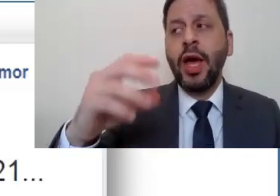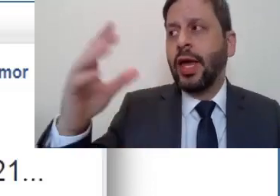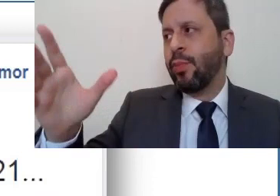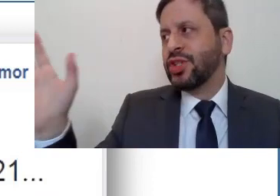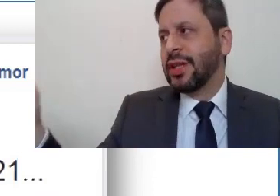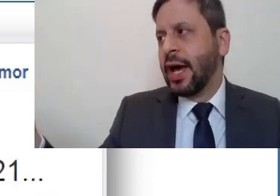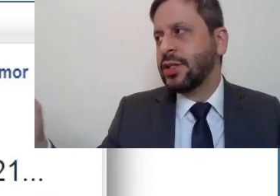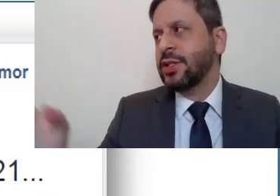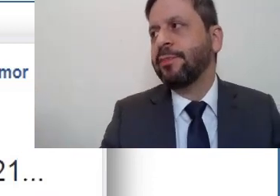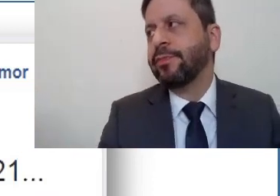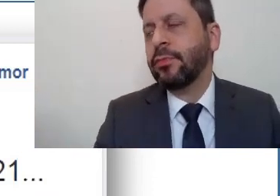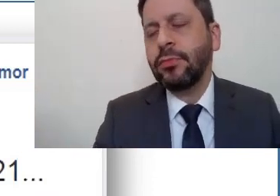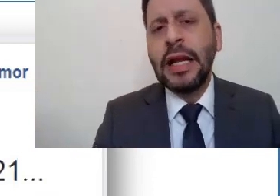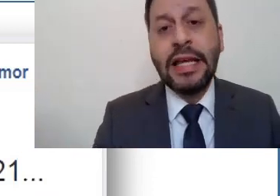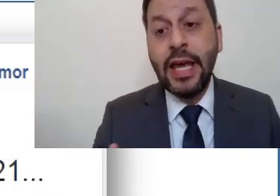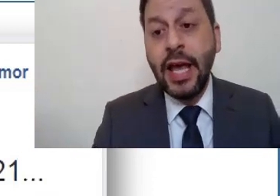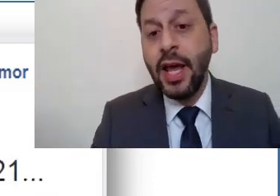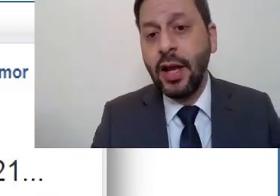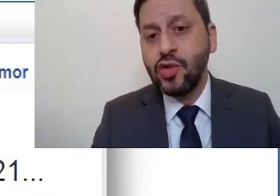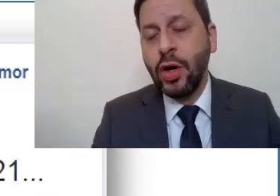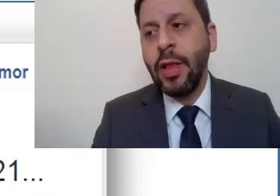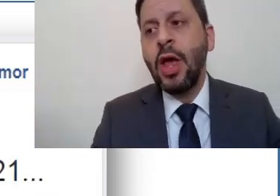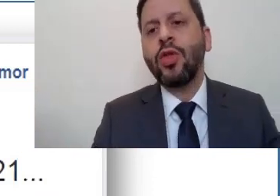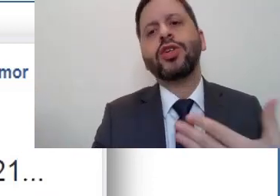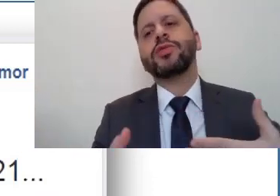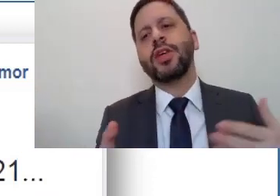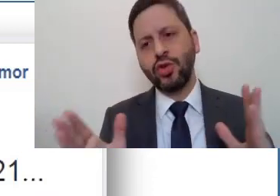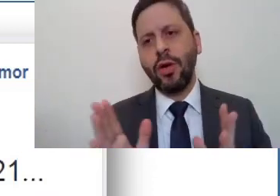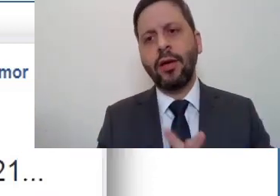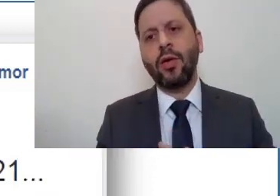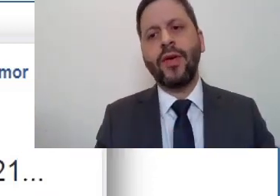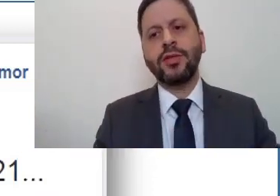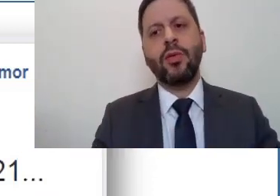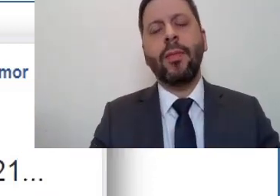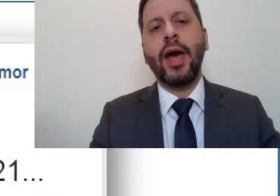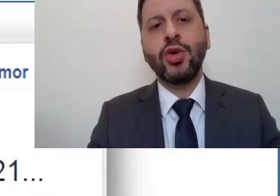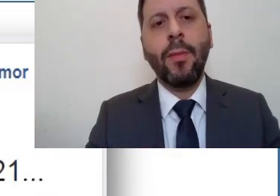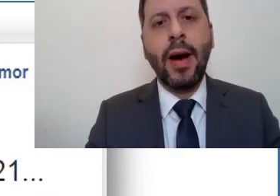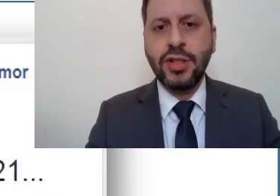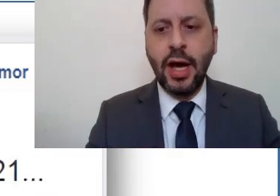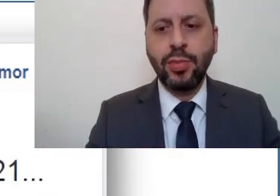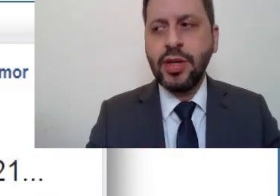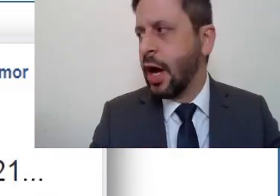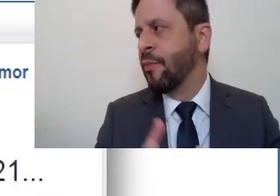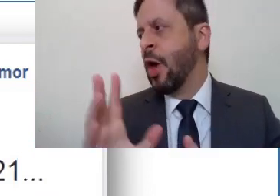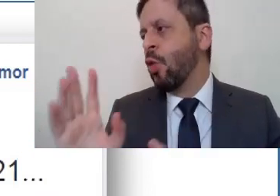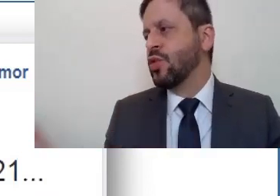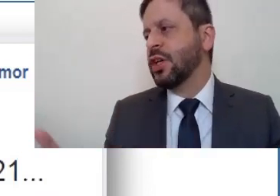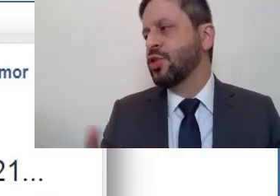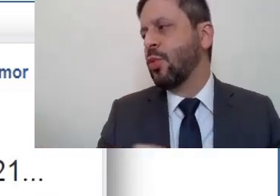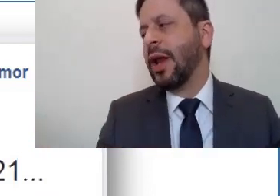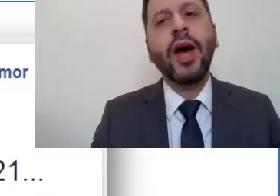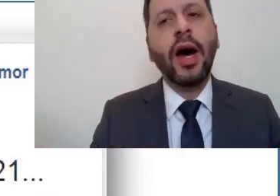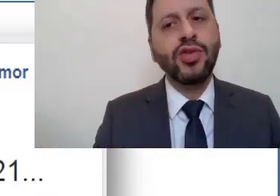atribuiu em postagens em que ele realizou, nós conseguimos fazer um match com a base de dado policial,